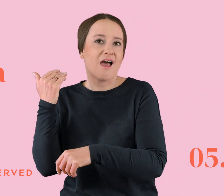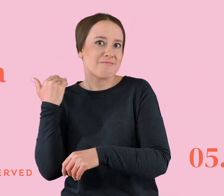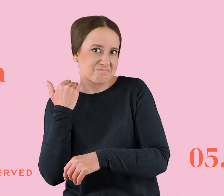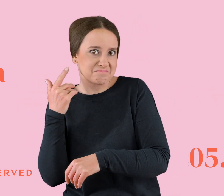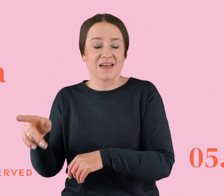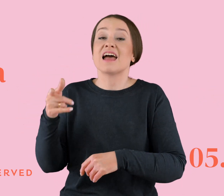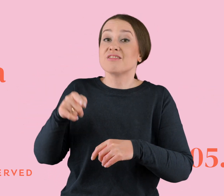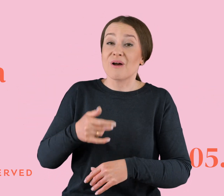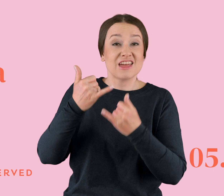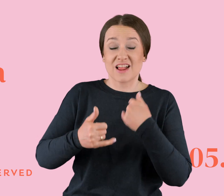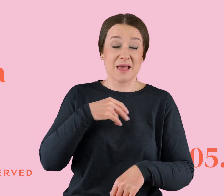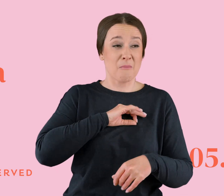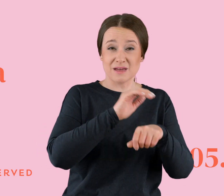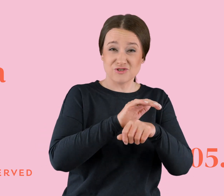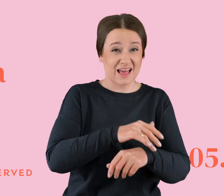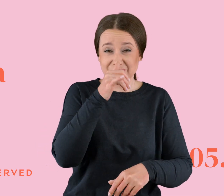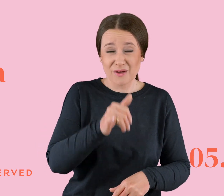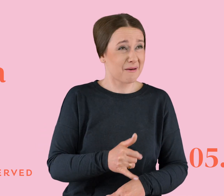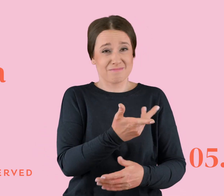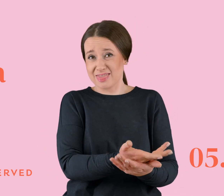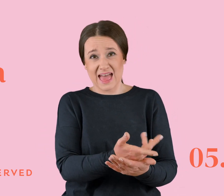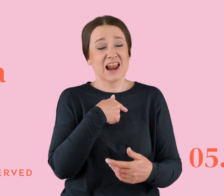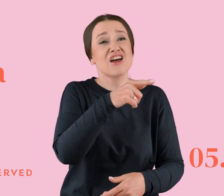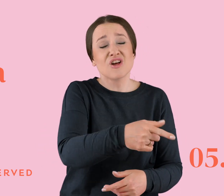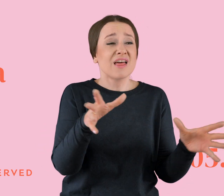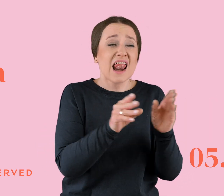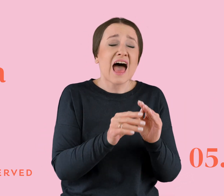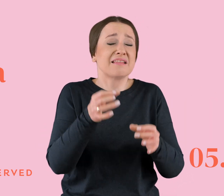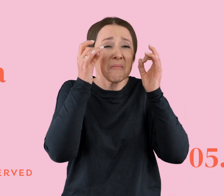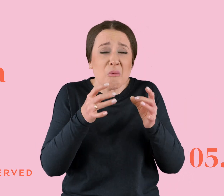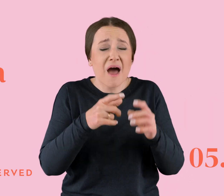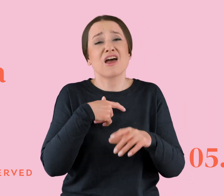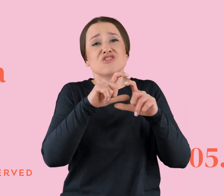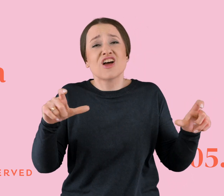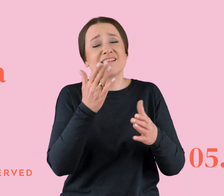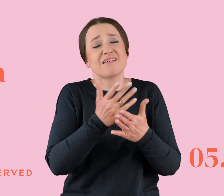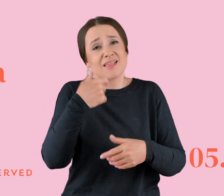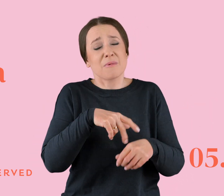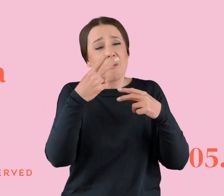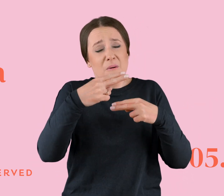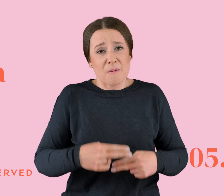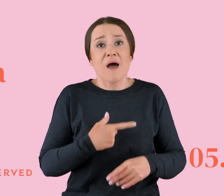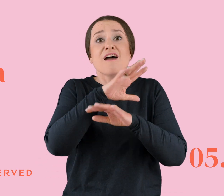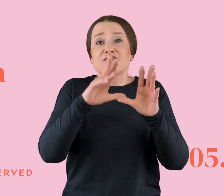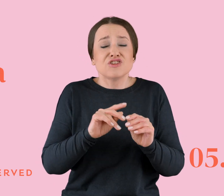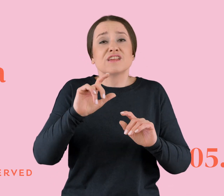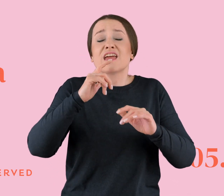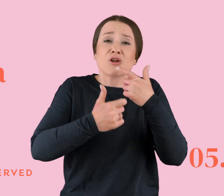Robili sobie na zmianę dyżury, wysłuchiwali mnie, płakali ze mną. Nikt mnie nie skrytykował. Robiłam te wszystkie pojebane rzeczy, o których mówisz. Łaziłam z nim